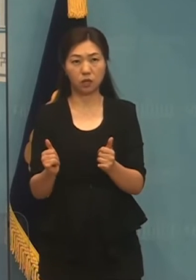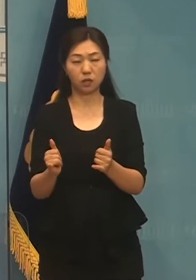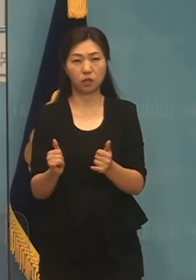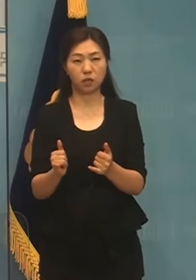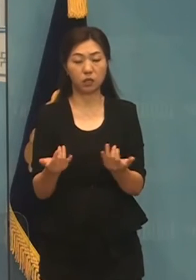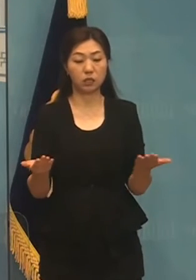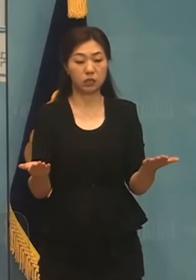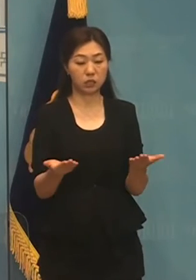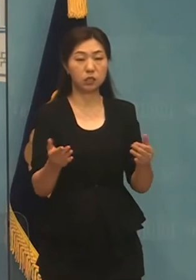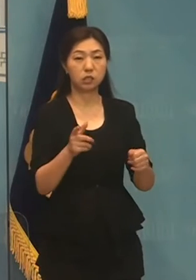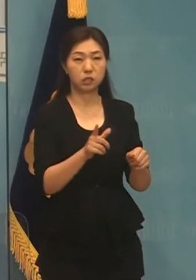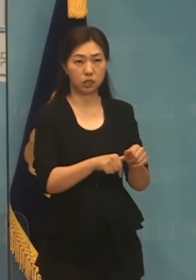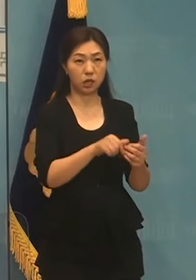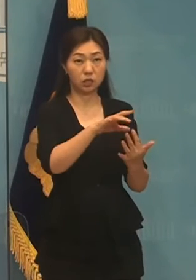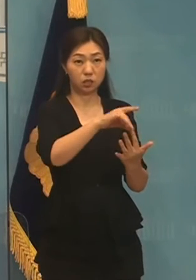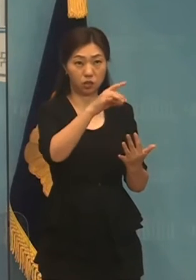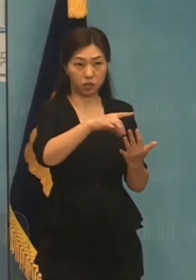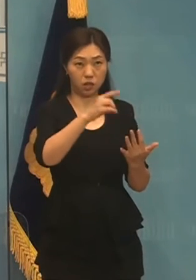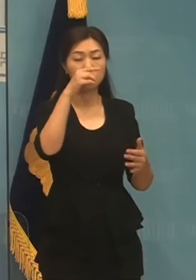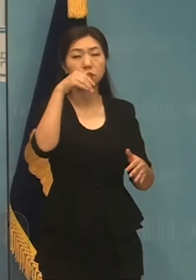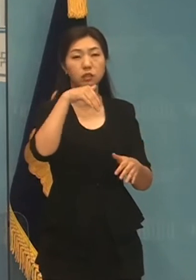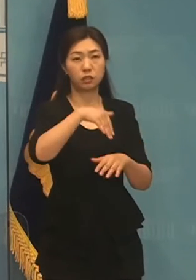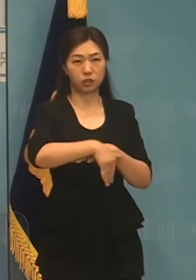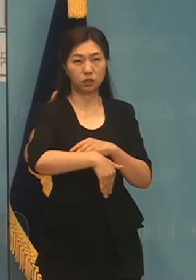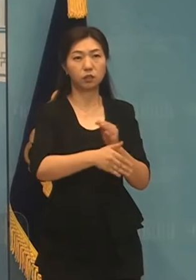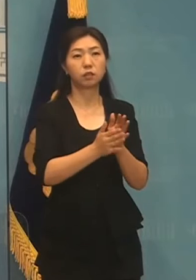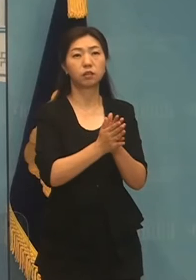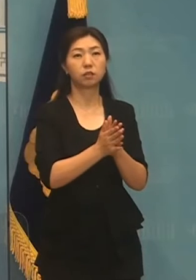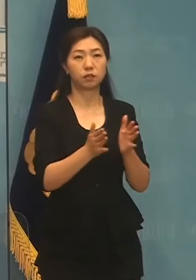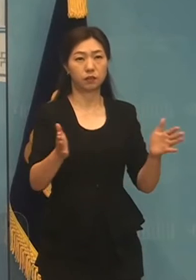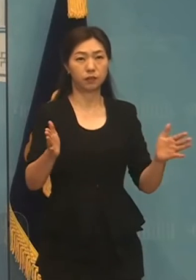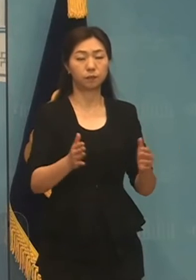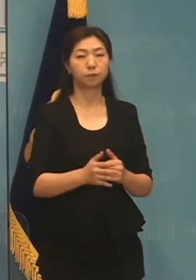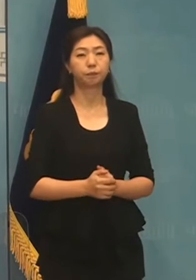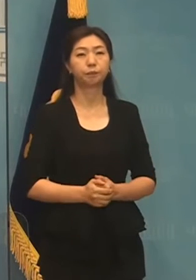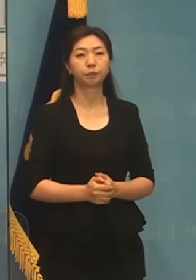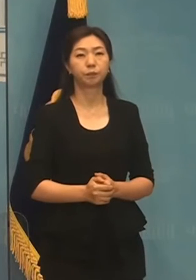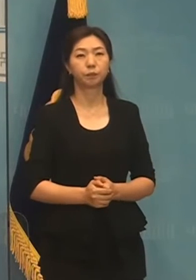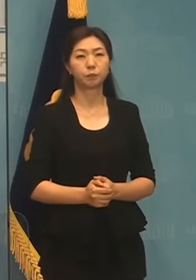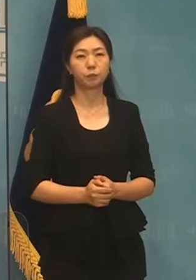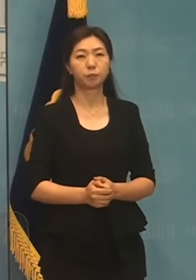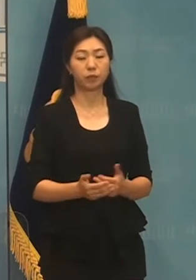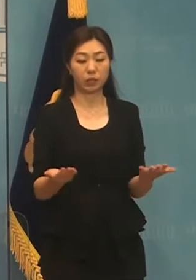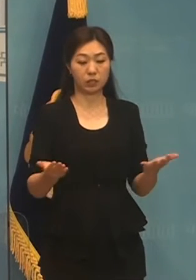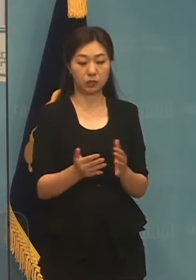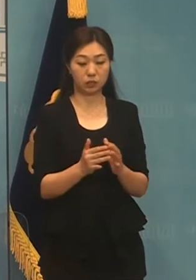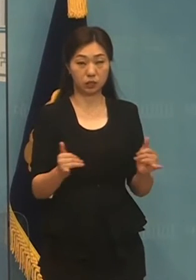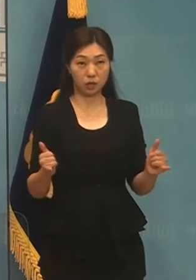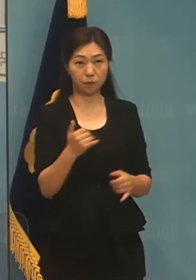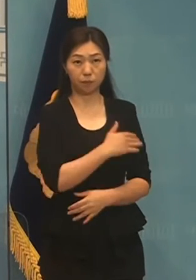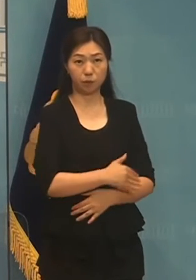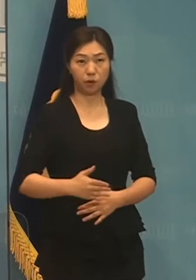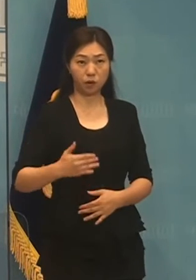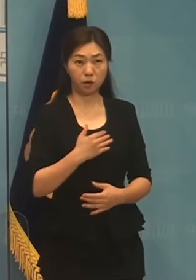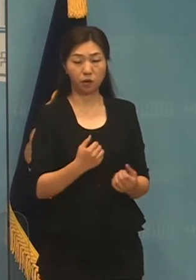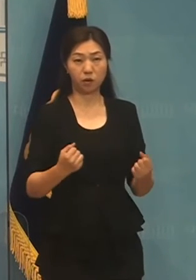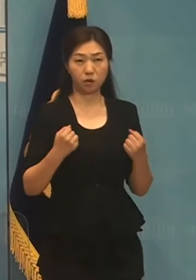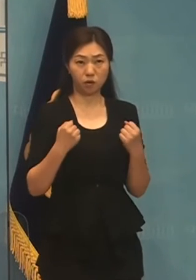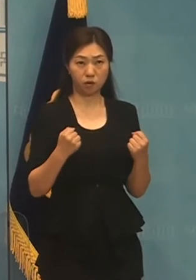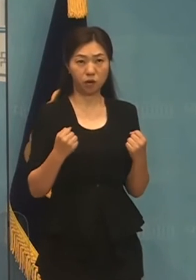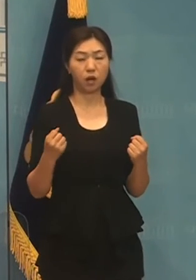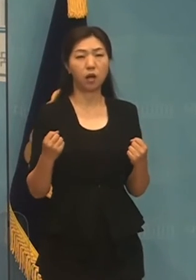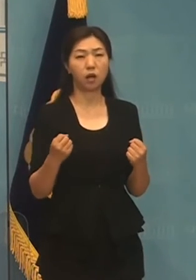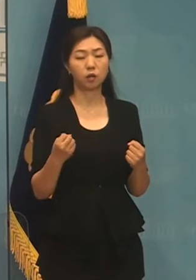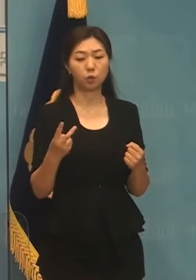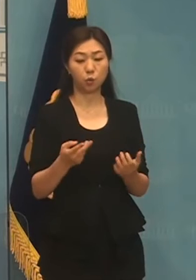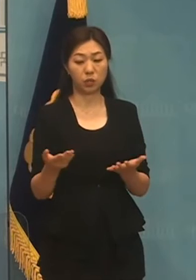근로시간 자유선택제를 도입하겠습니다. 근로자 건강위에 업무와 업무 사이에